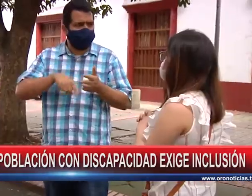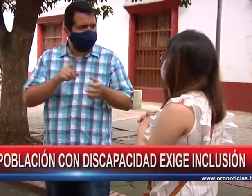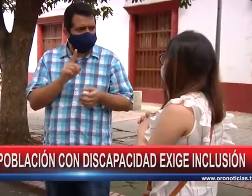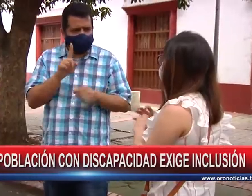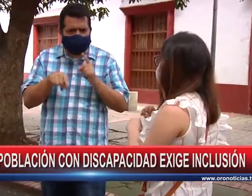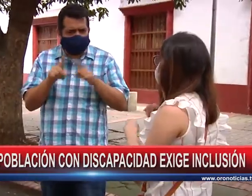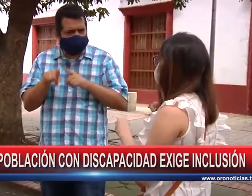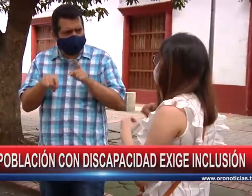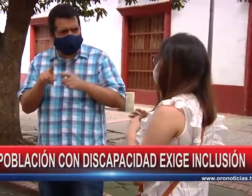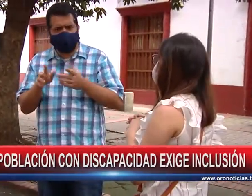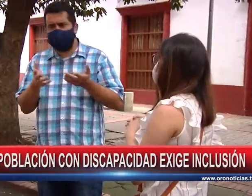vida.